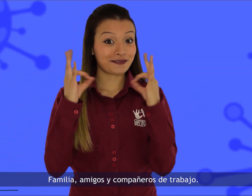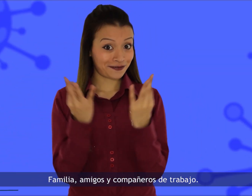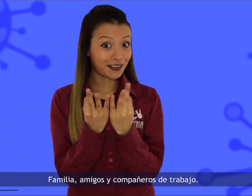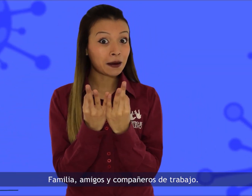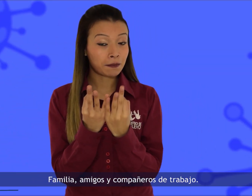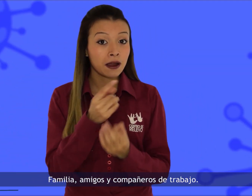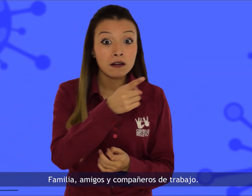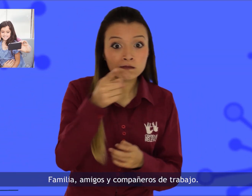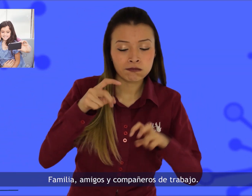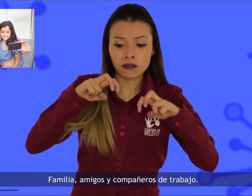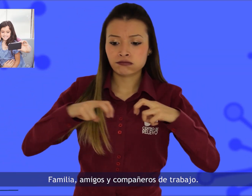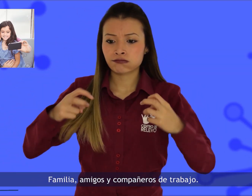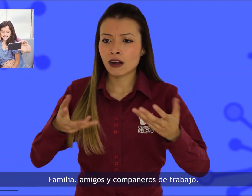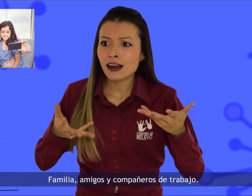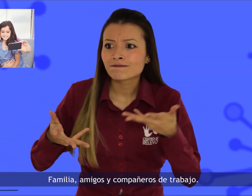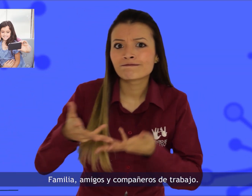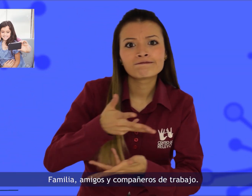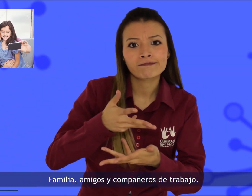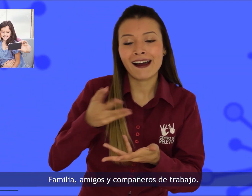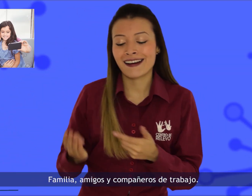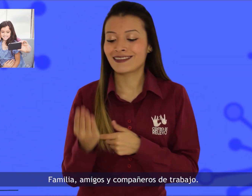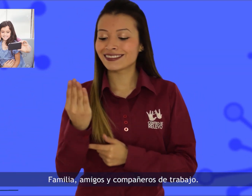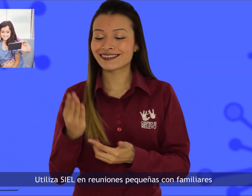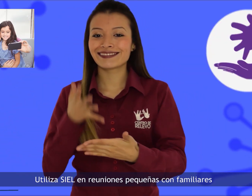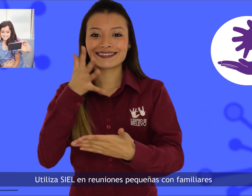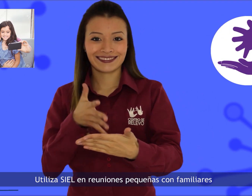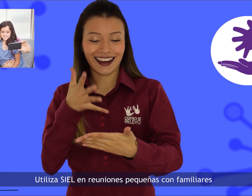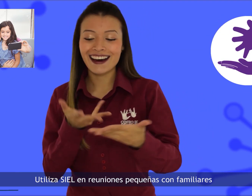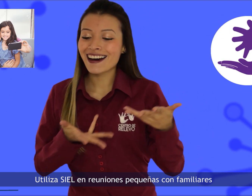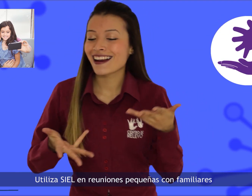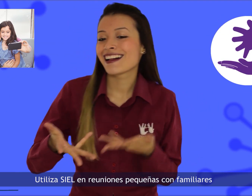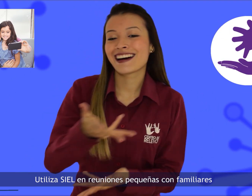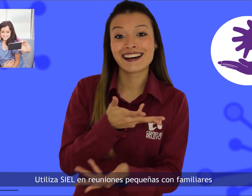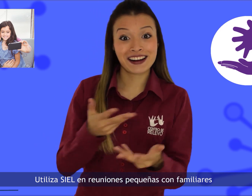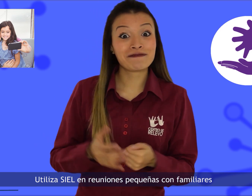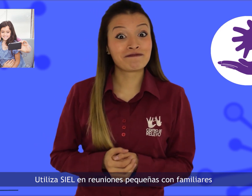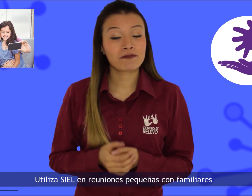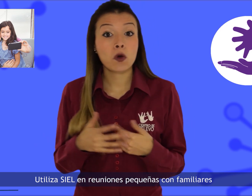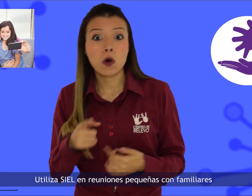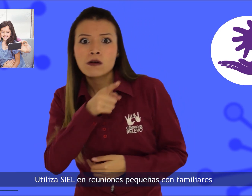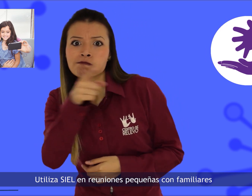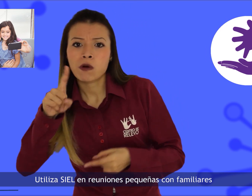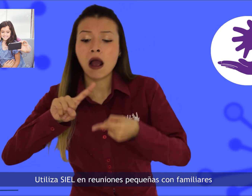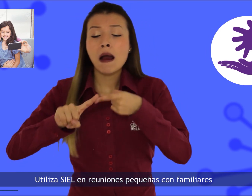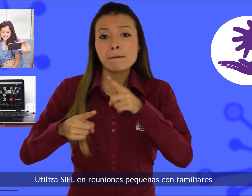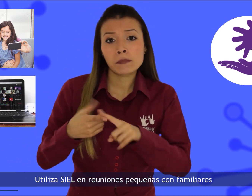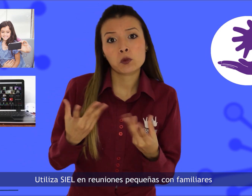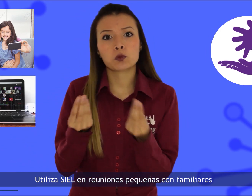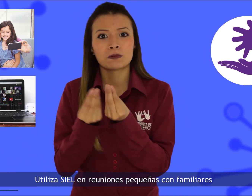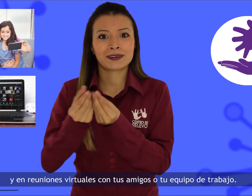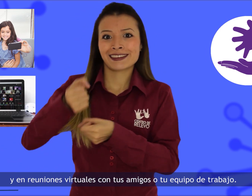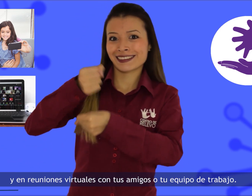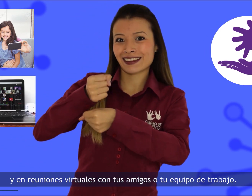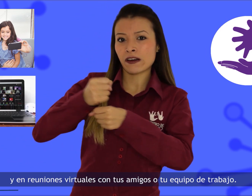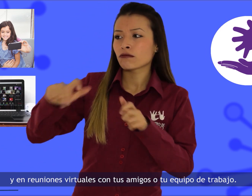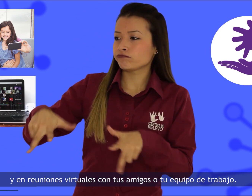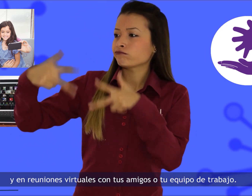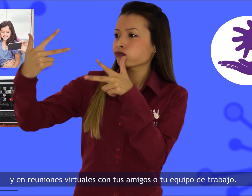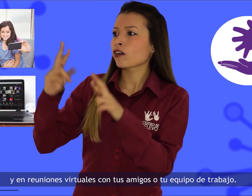Familia, amigos y compañeros de trabajo. Utiliza Ciel en reuniones pequeñas con familiares y en reuniones virtuales con tus